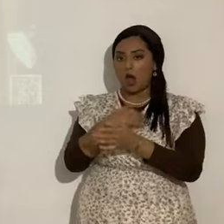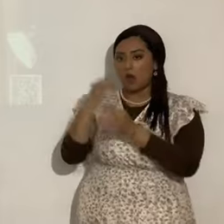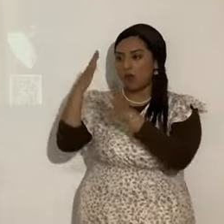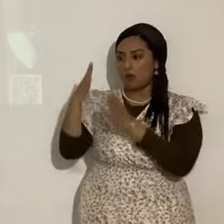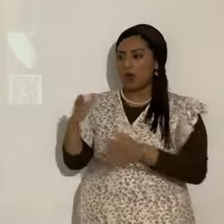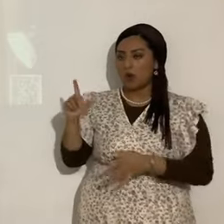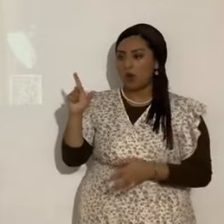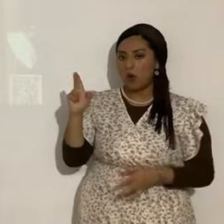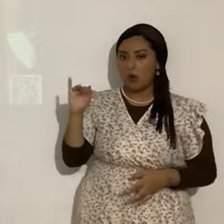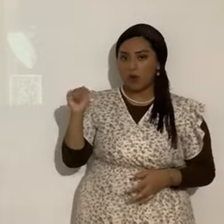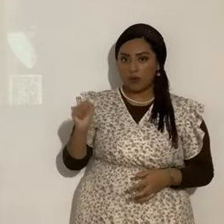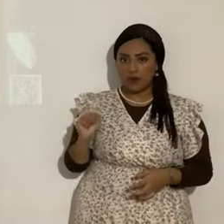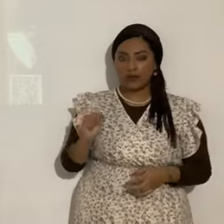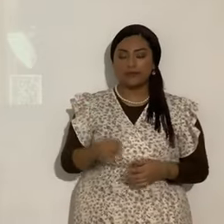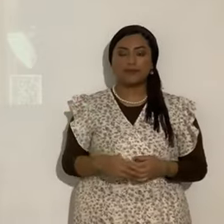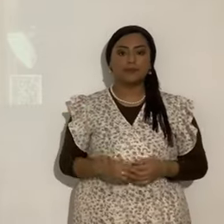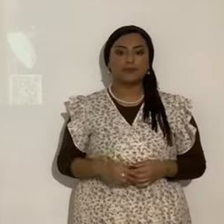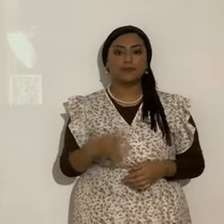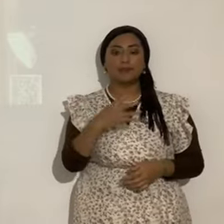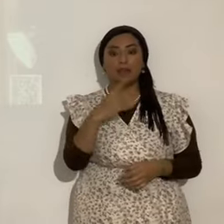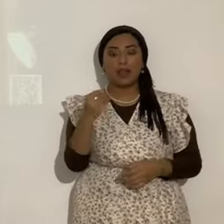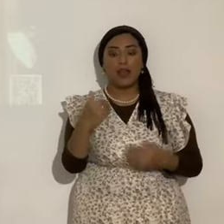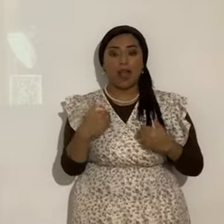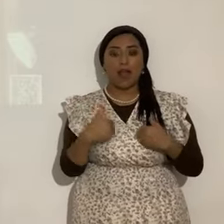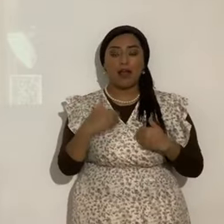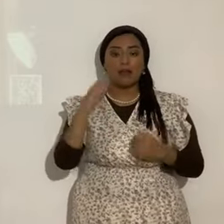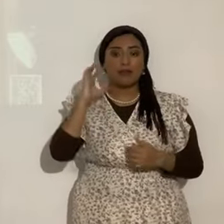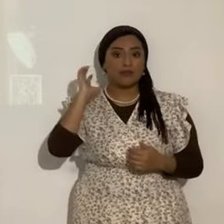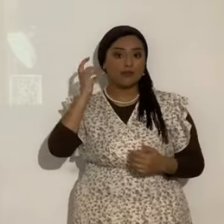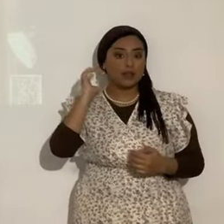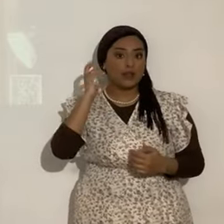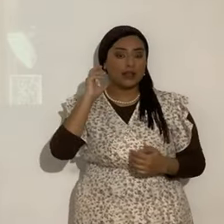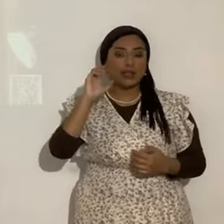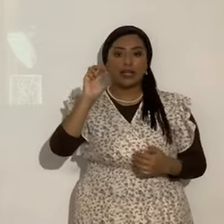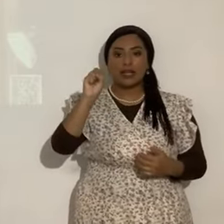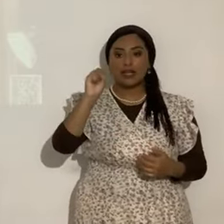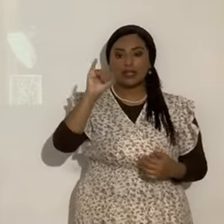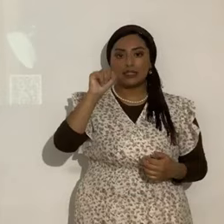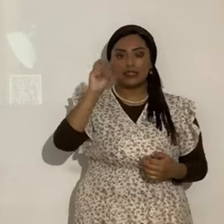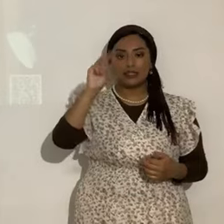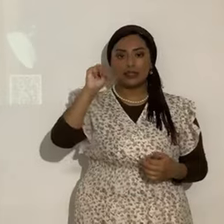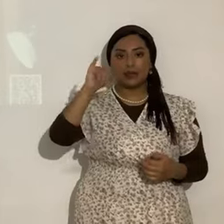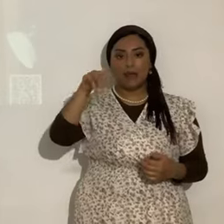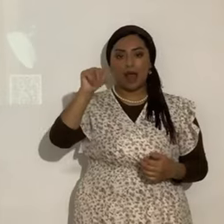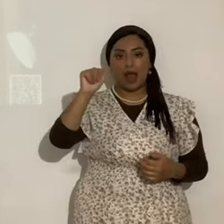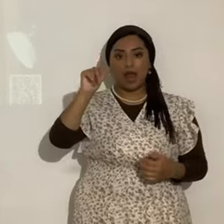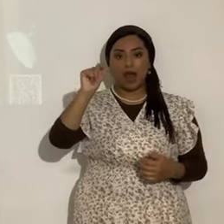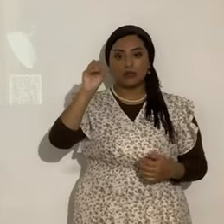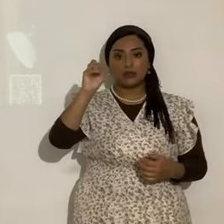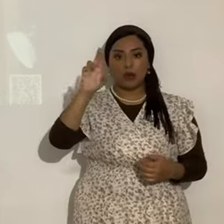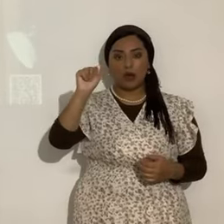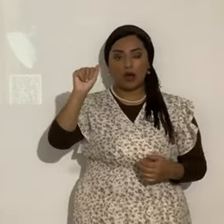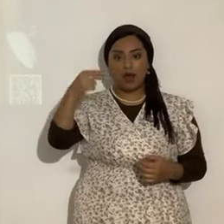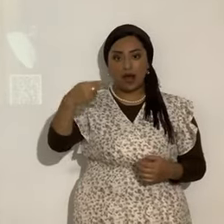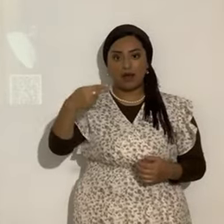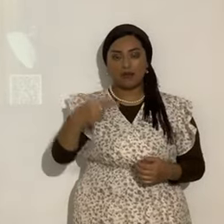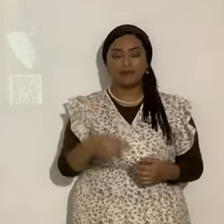Cervantes. Bueno. Y tenemos también en Radio Sinja Torah. La Alegría de la Torah. A través de la página Gozo y Paz.mx.